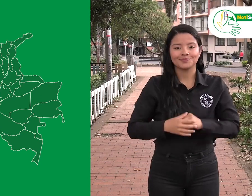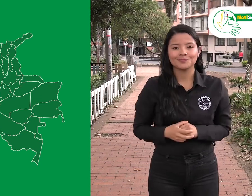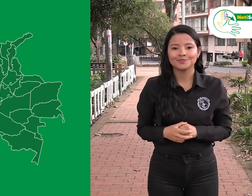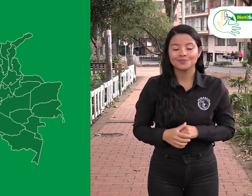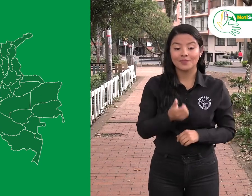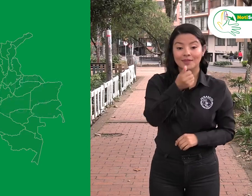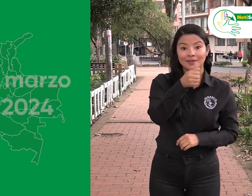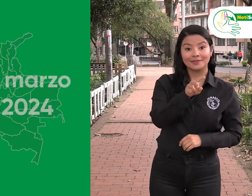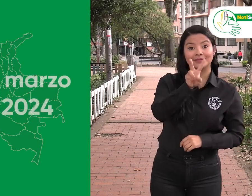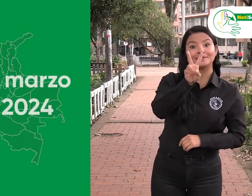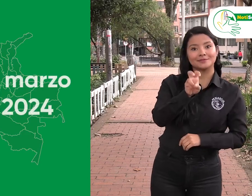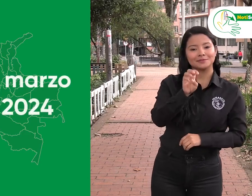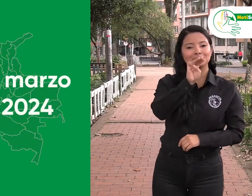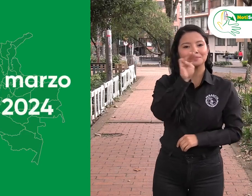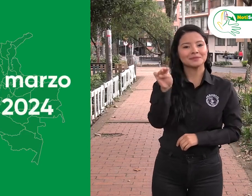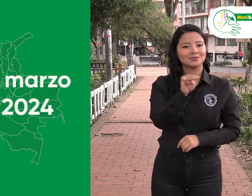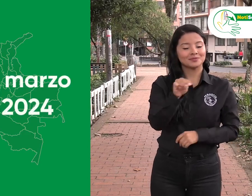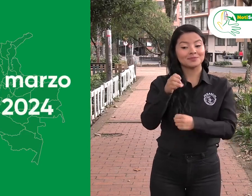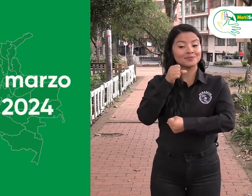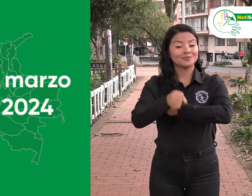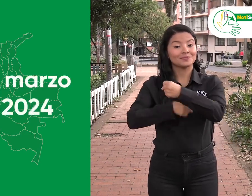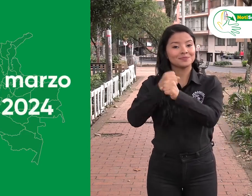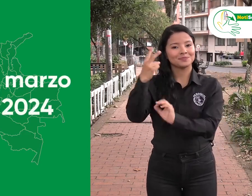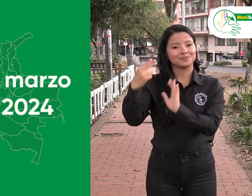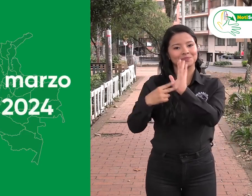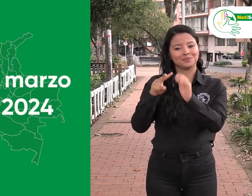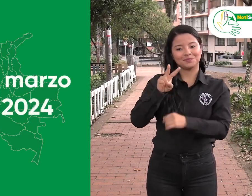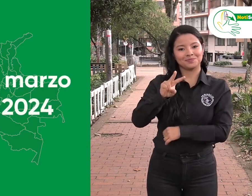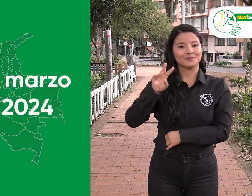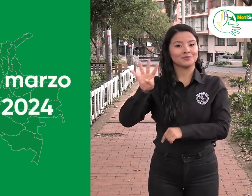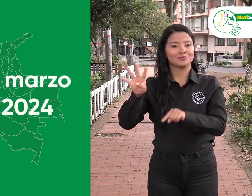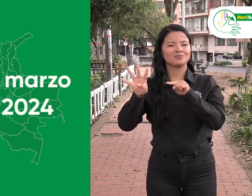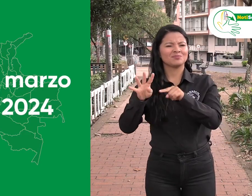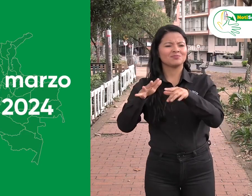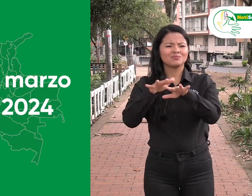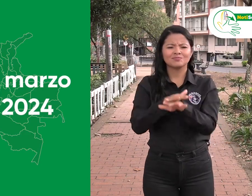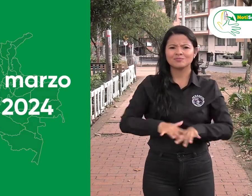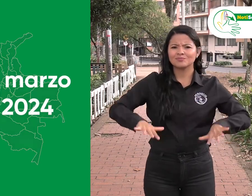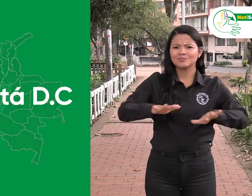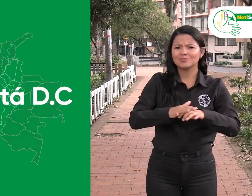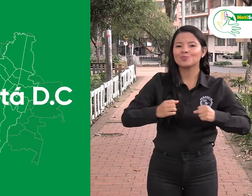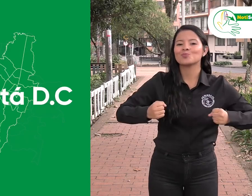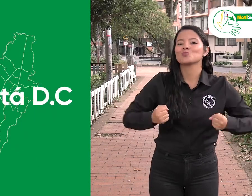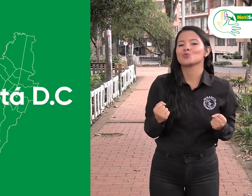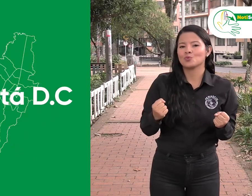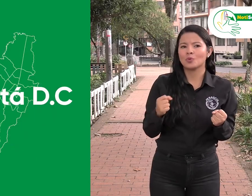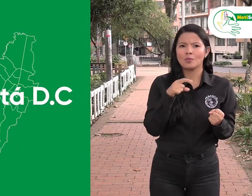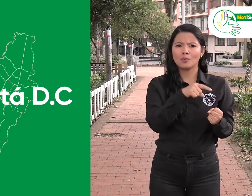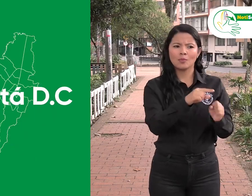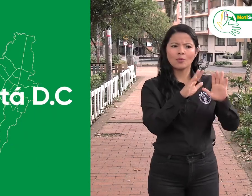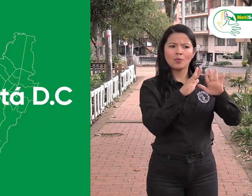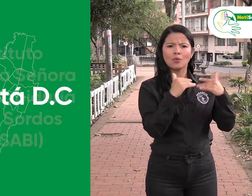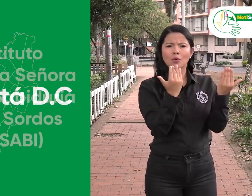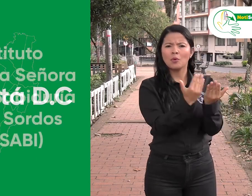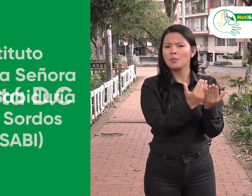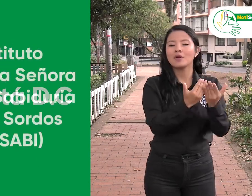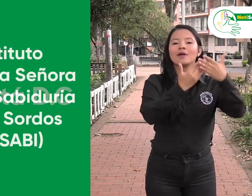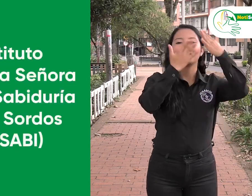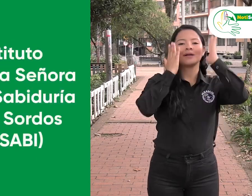colombia el 17 de marzo del año 2024 en el colegio de nuestra señora de la